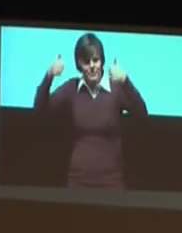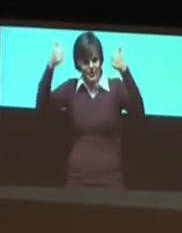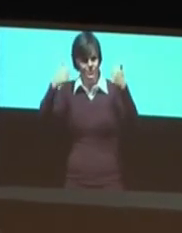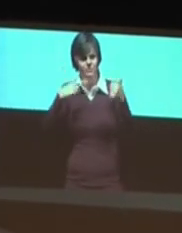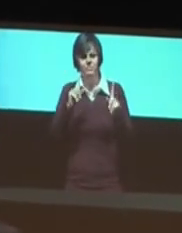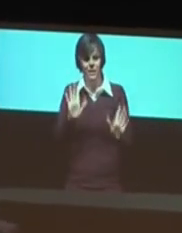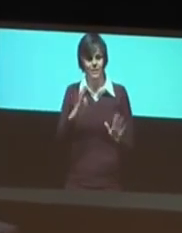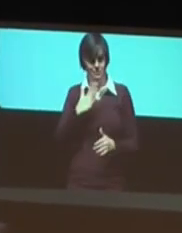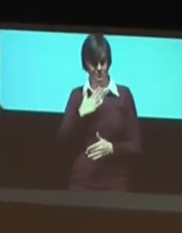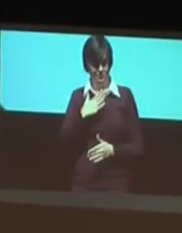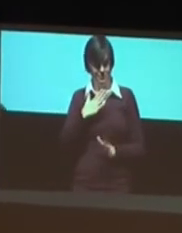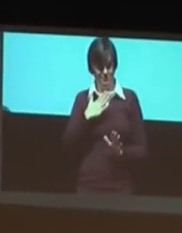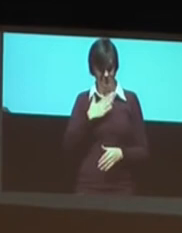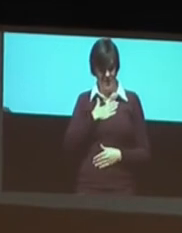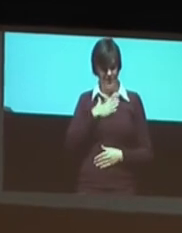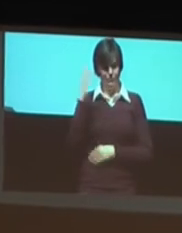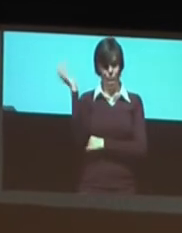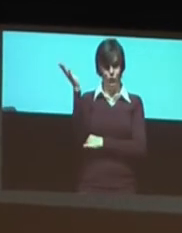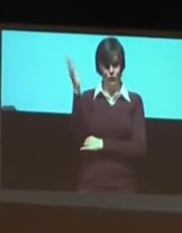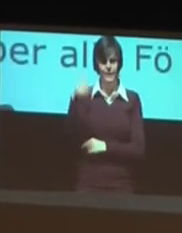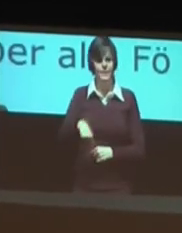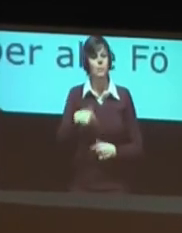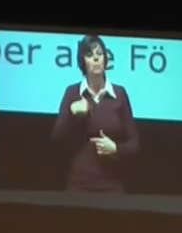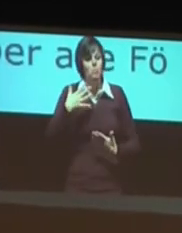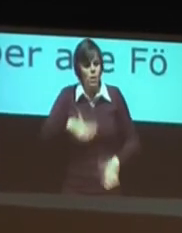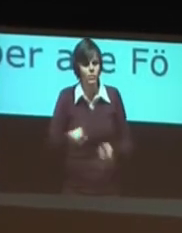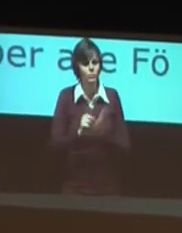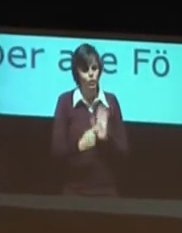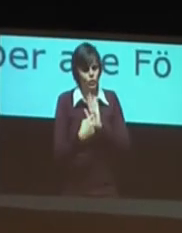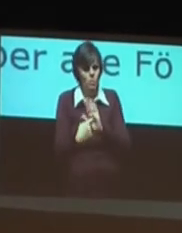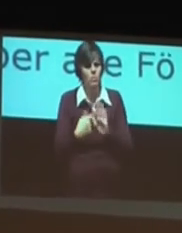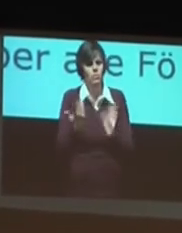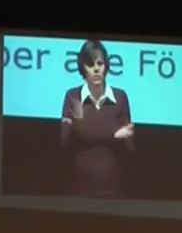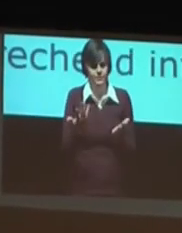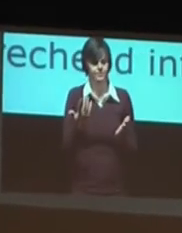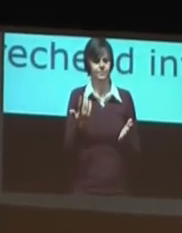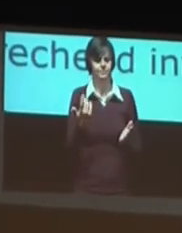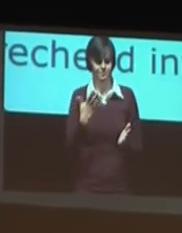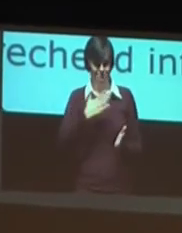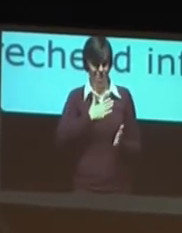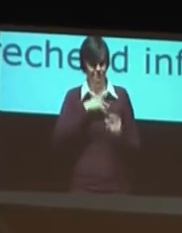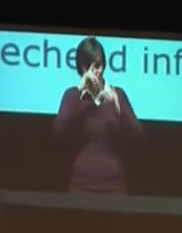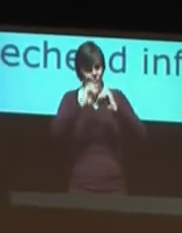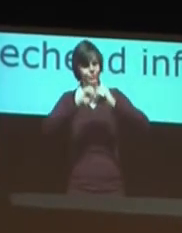Zusammenarbeit. Ich wollte mit diesem Vortrag unter anderem auch